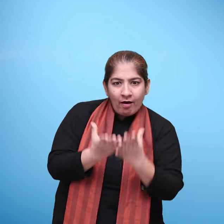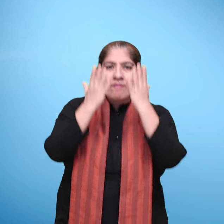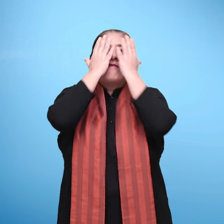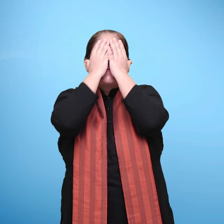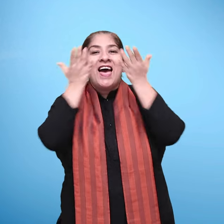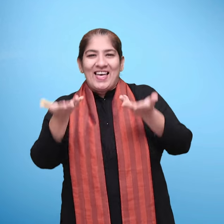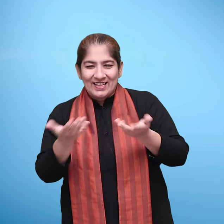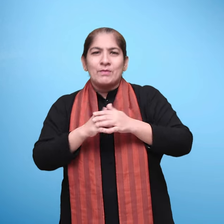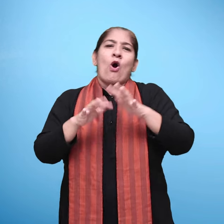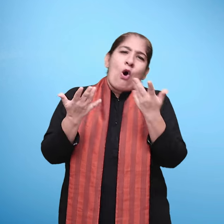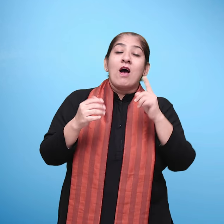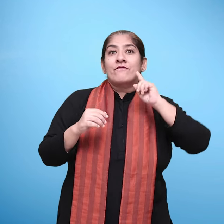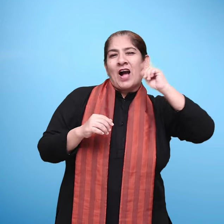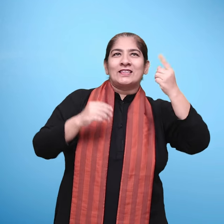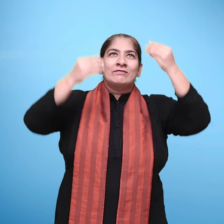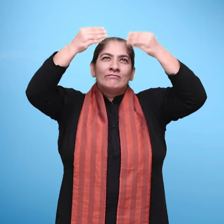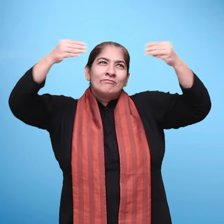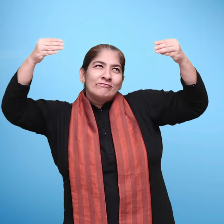मुखोटा बनाना, तोरण बनाना आदी